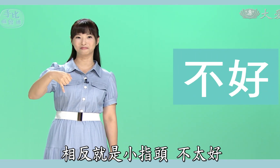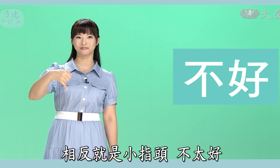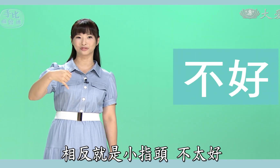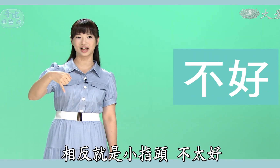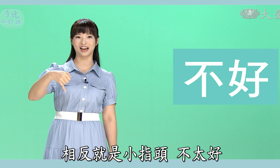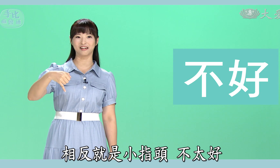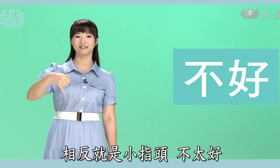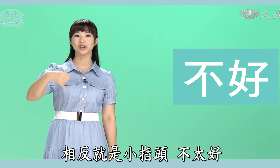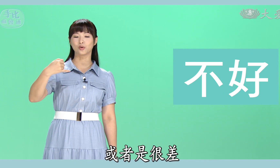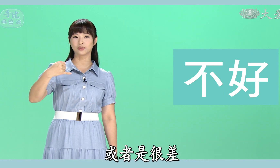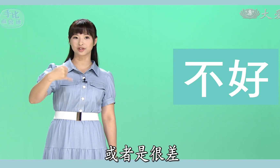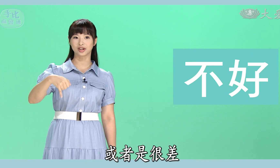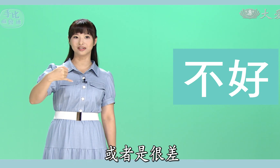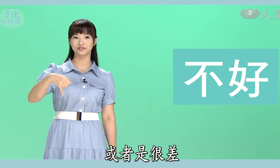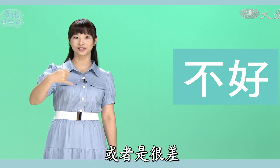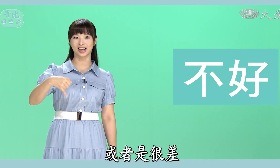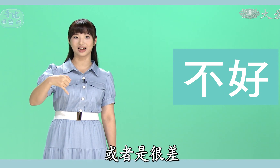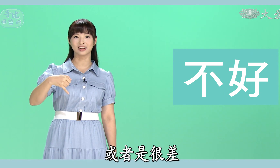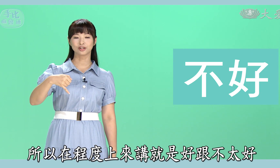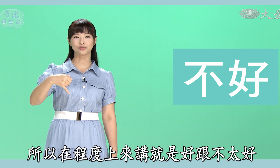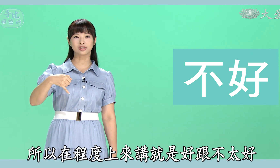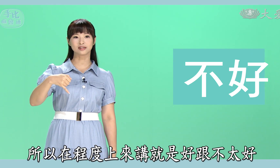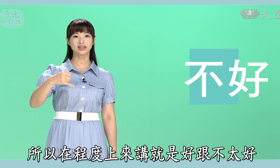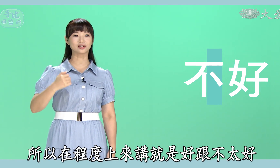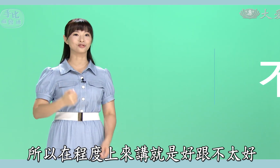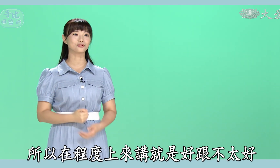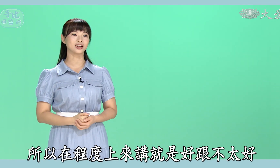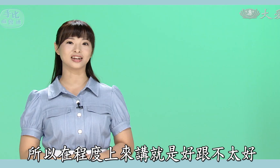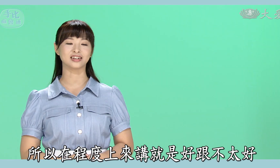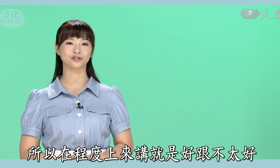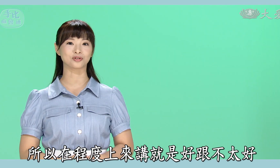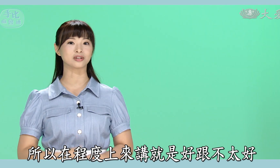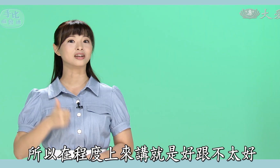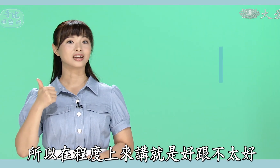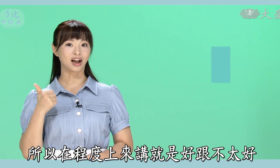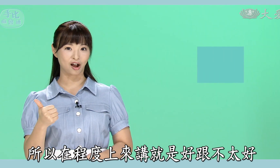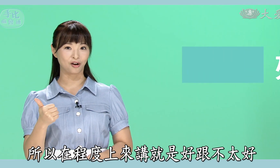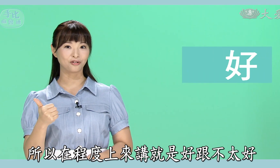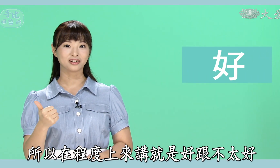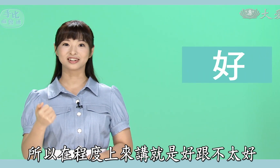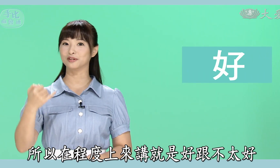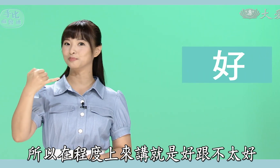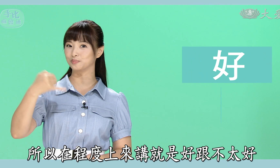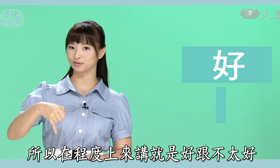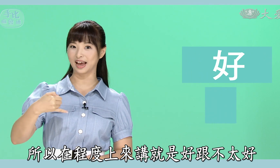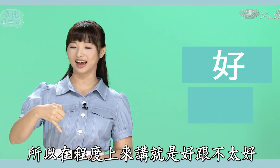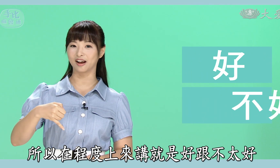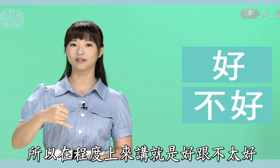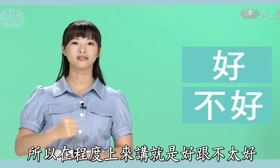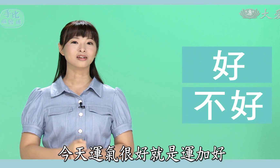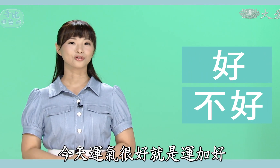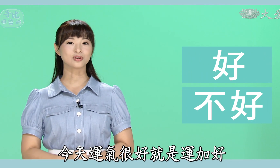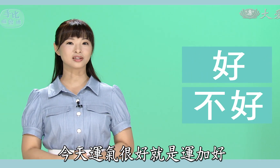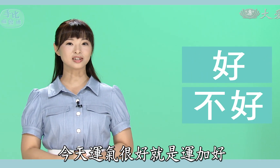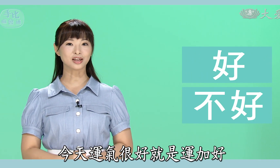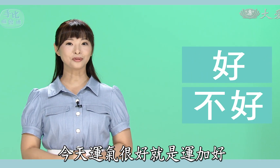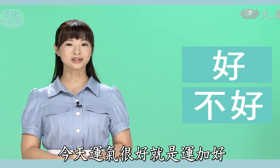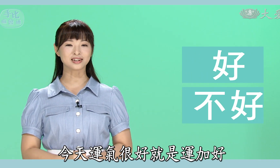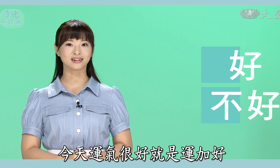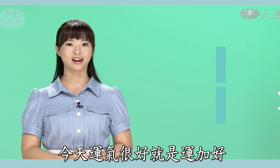不太好或者是很差所以呢在程度上来讲就是好跟不太好所以今天运气很好